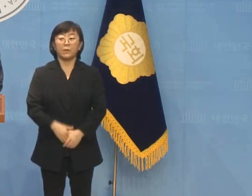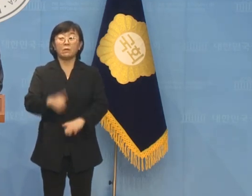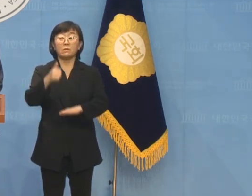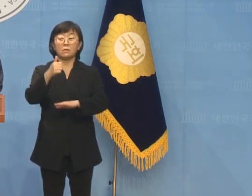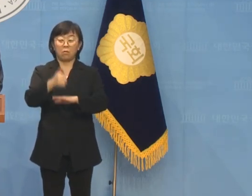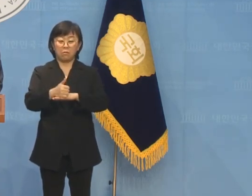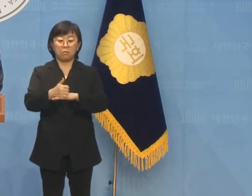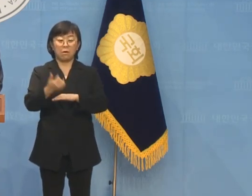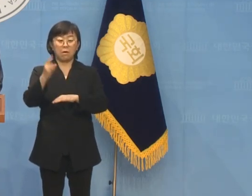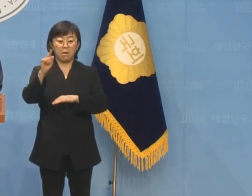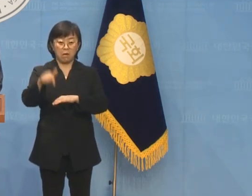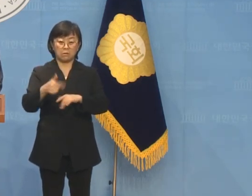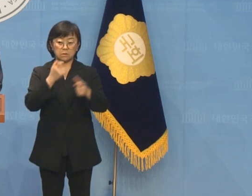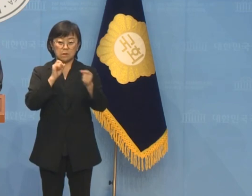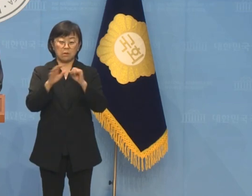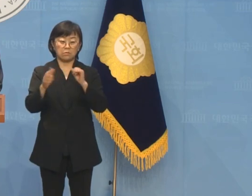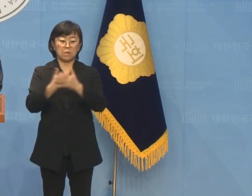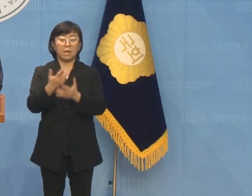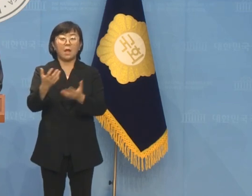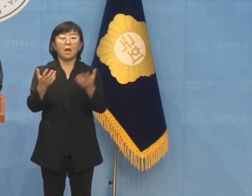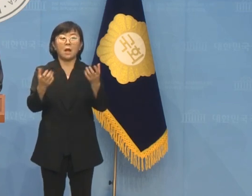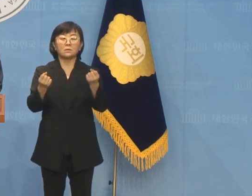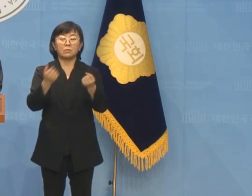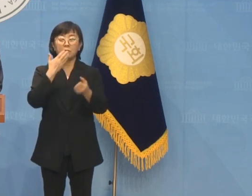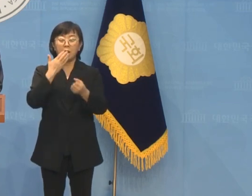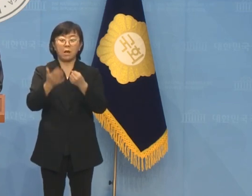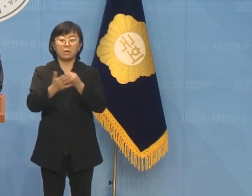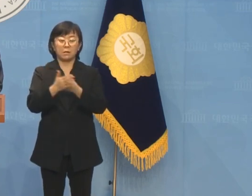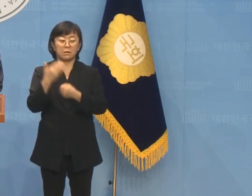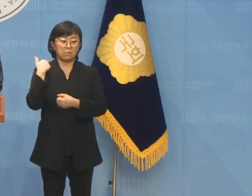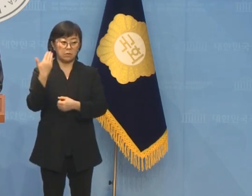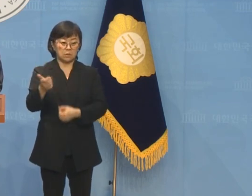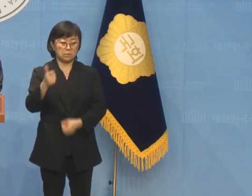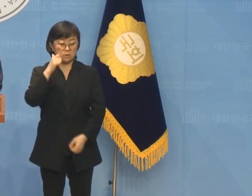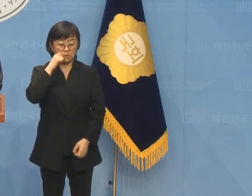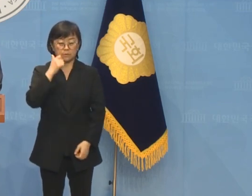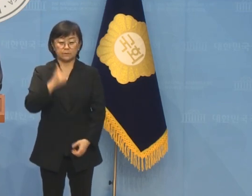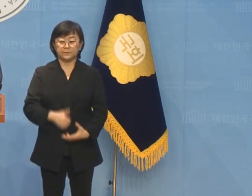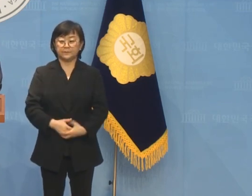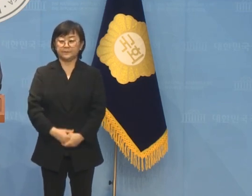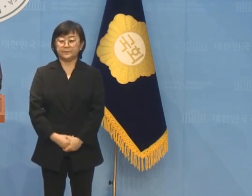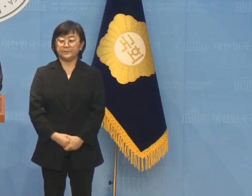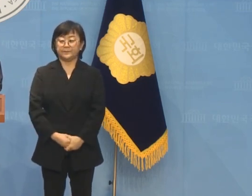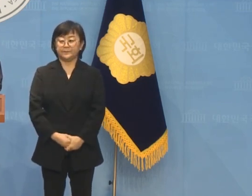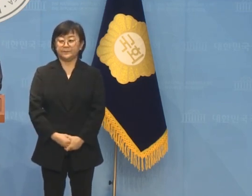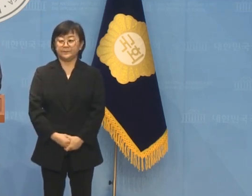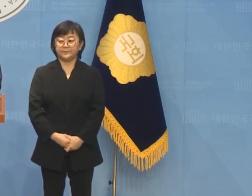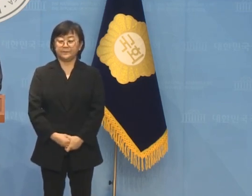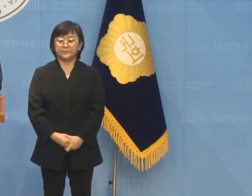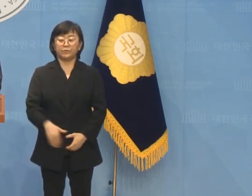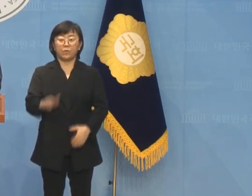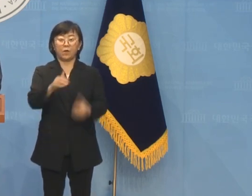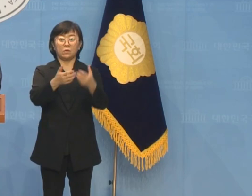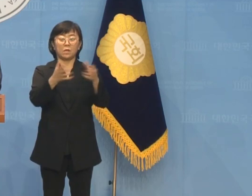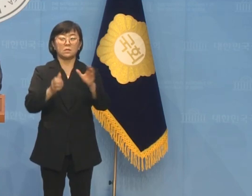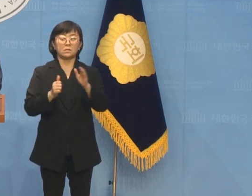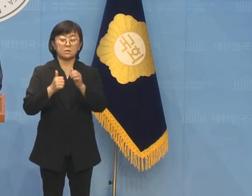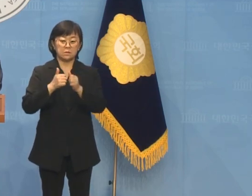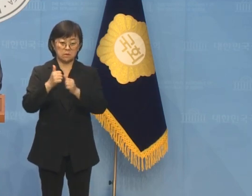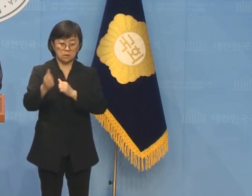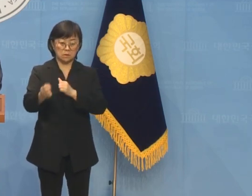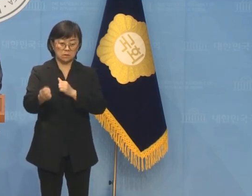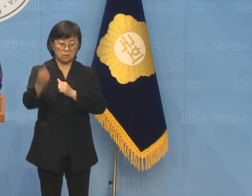정권이 핵관들의 손아귀에 놀아나도록 두고 볼 수만은 없습니다. 우리 당의 승리와